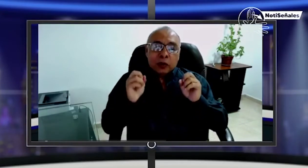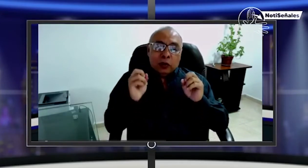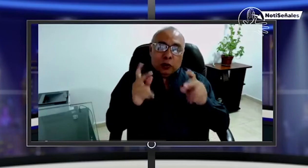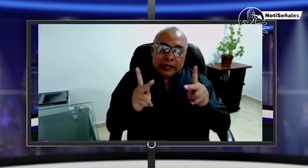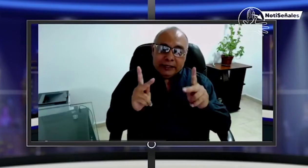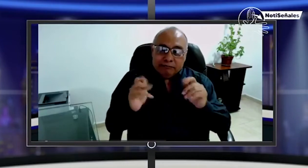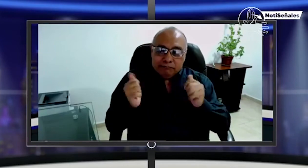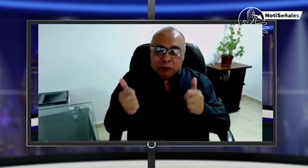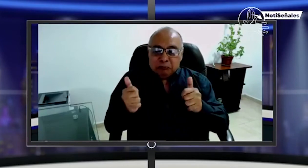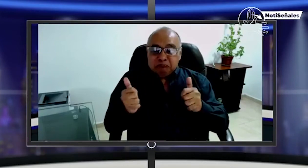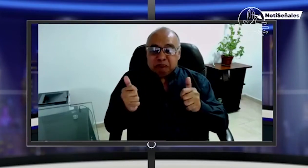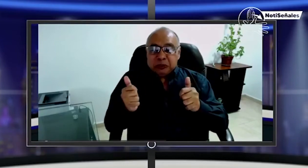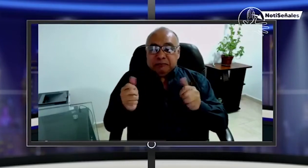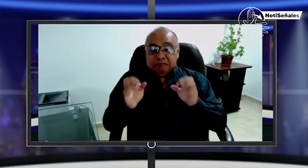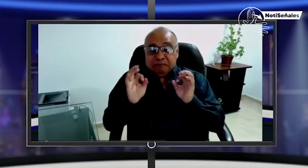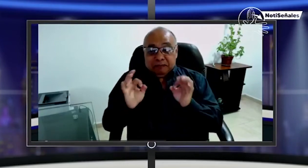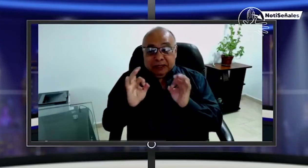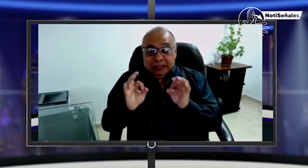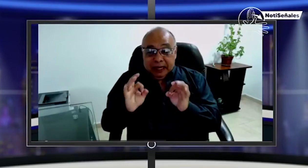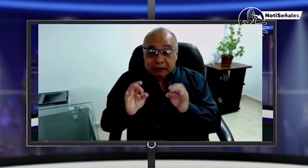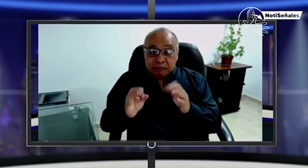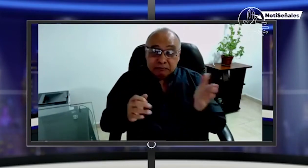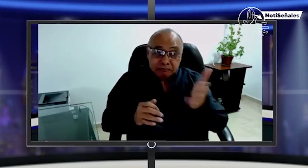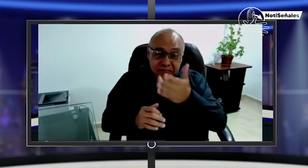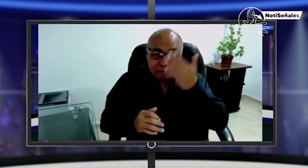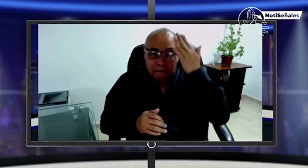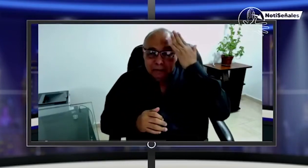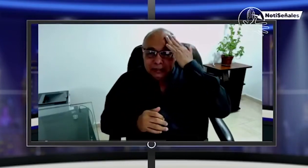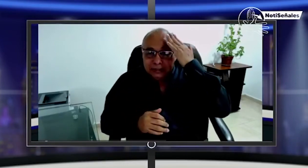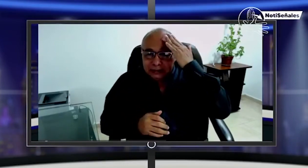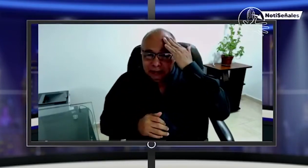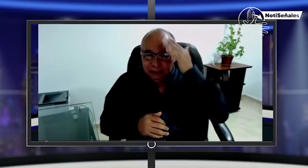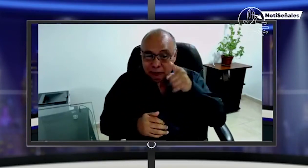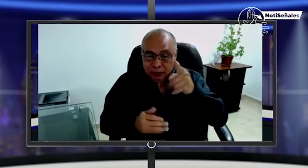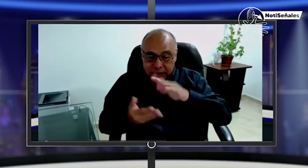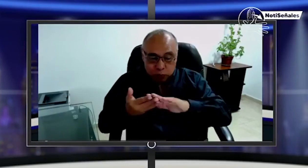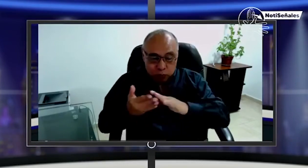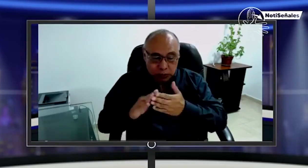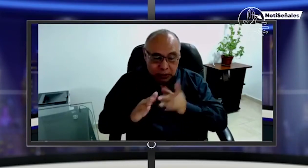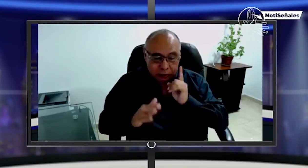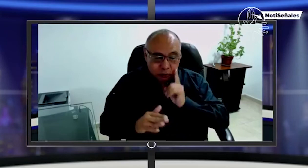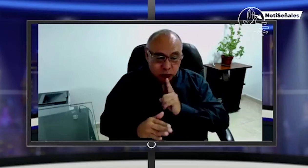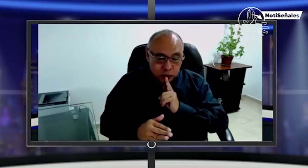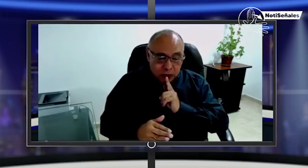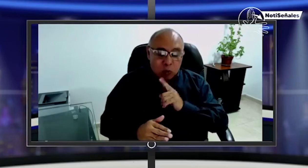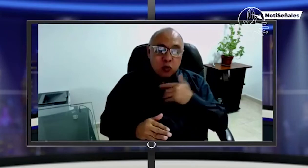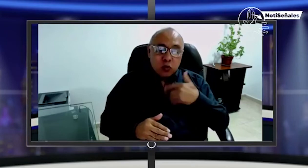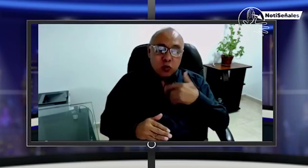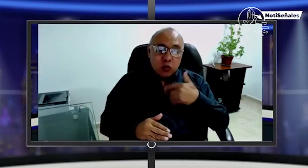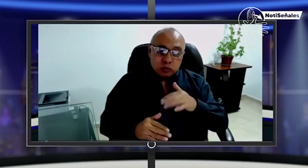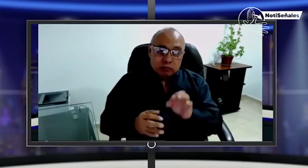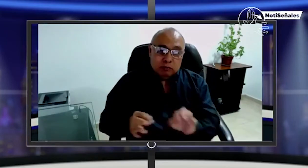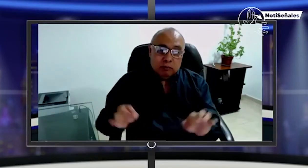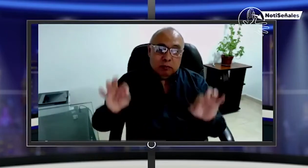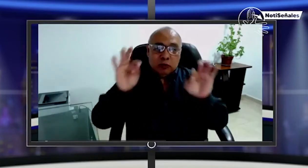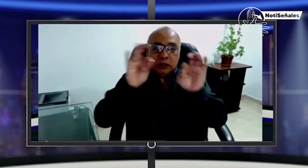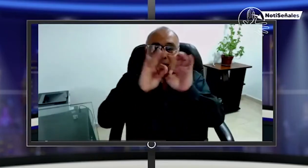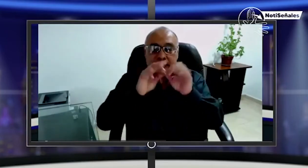Muy bien, entonces, pues, la verdad, toda esta información es de suma importancia